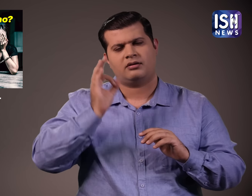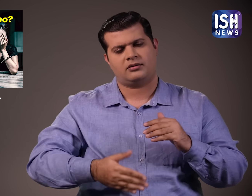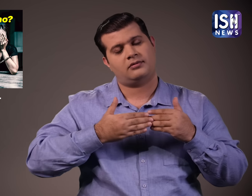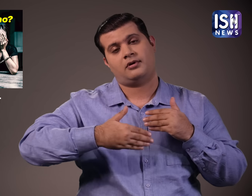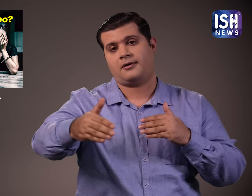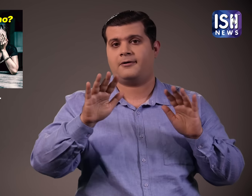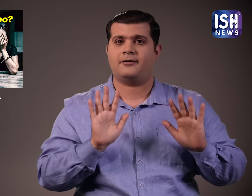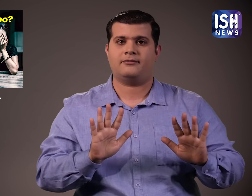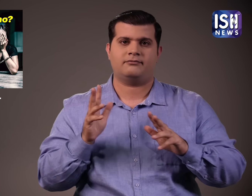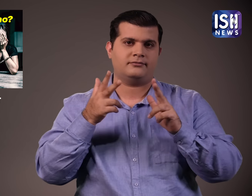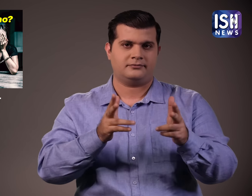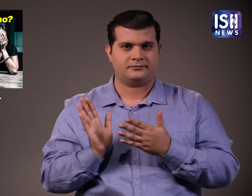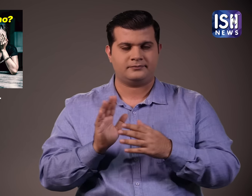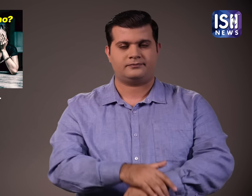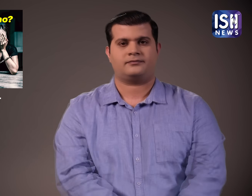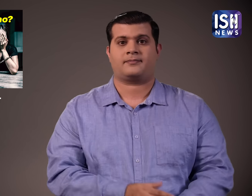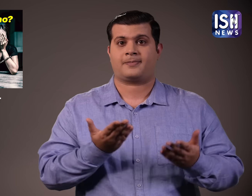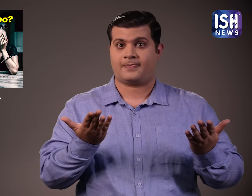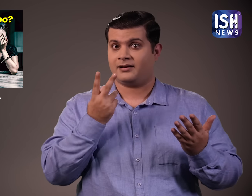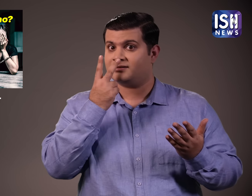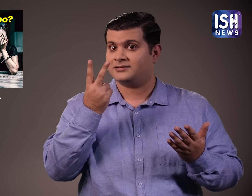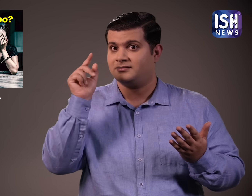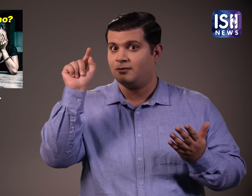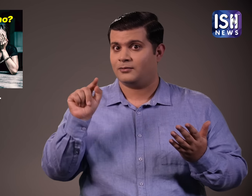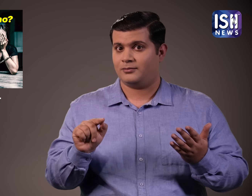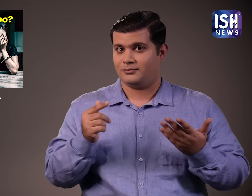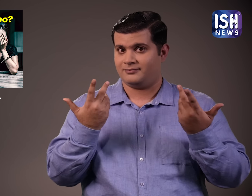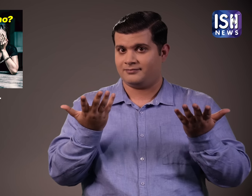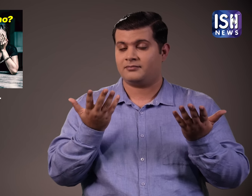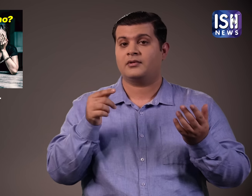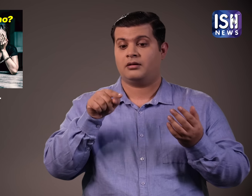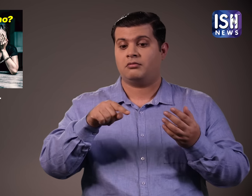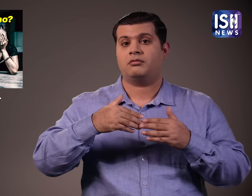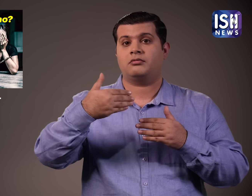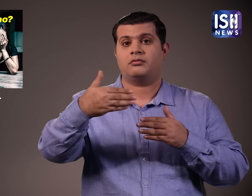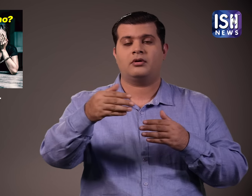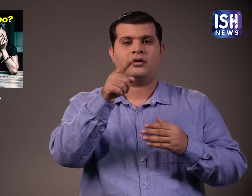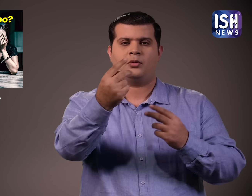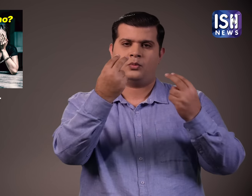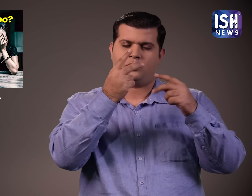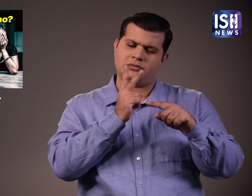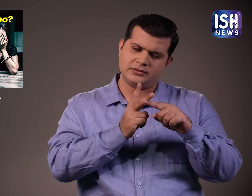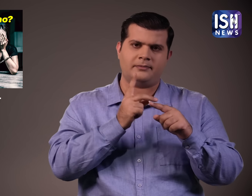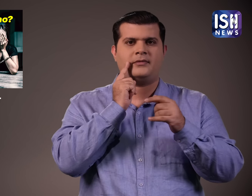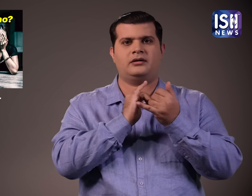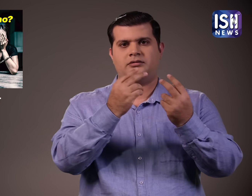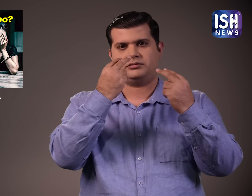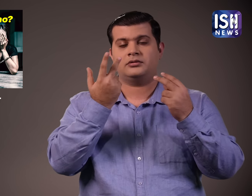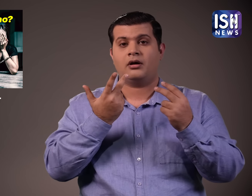और गहन जाच होगी ऐसा पुलिस का कहना है आपने देखा ये न्यूस पेपर में क्या कहा गया है अब आएसेच न्यूस